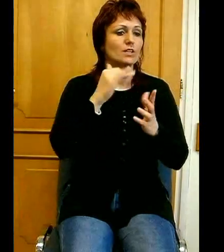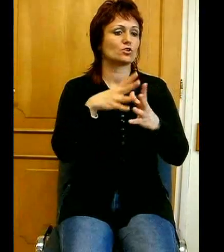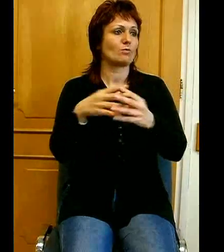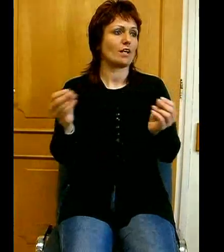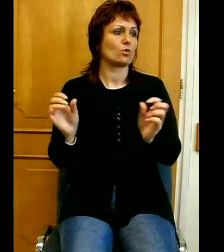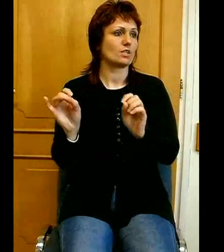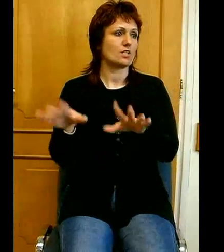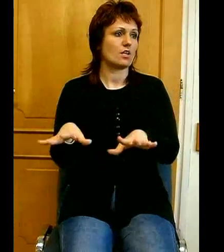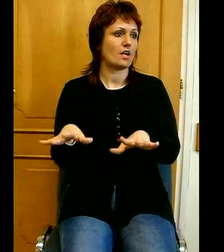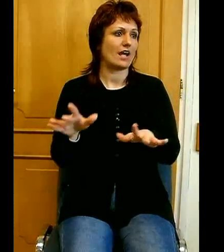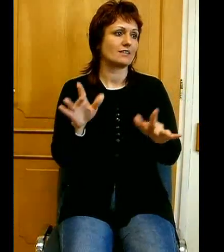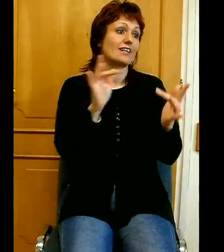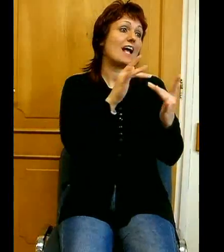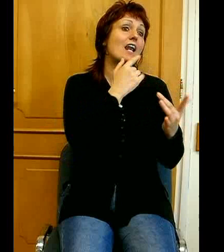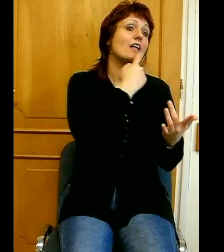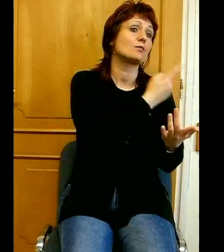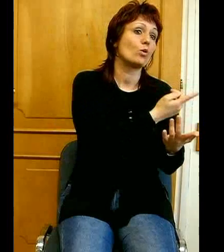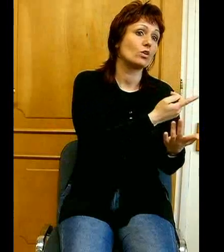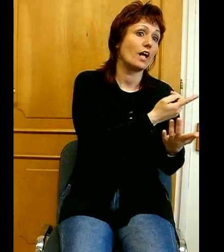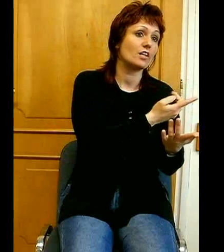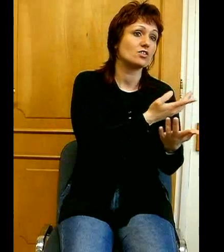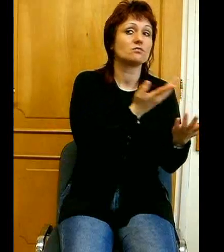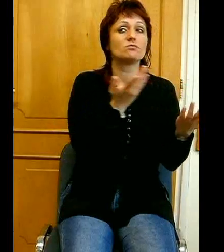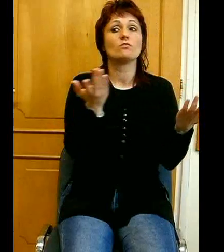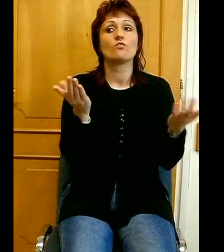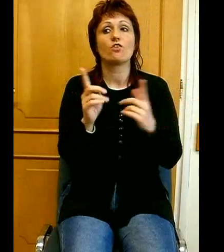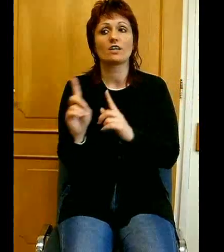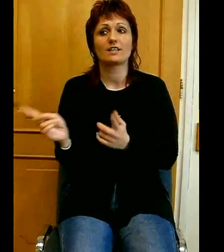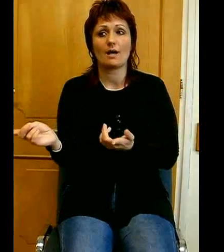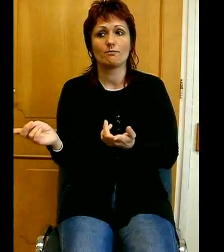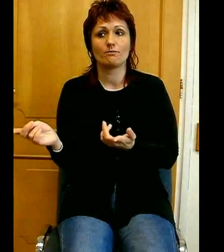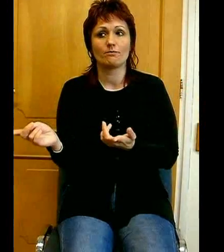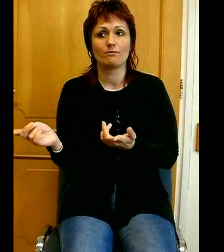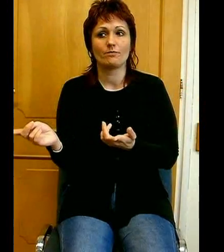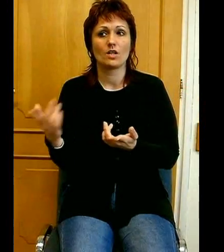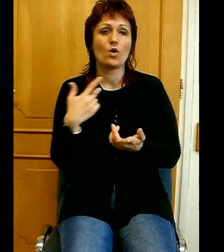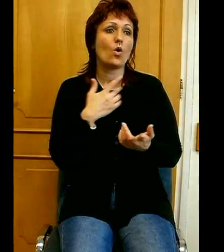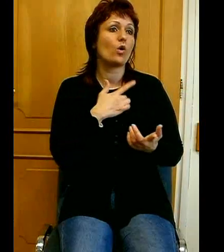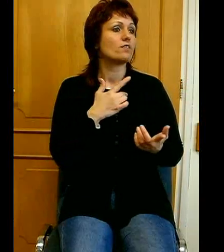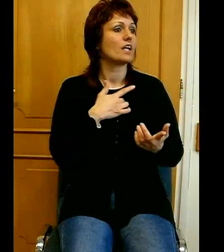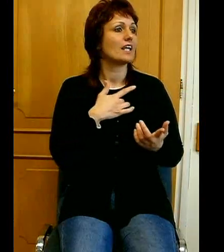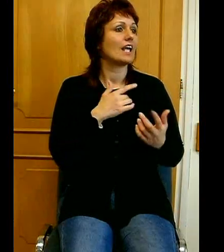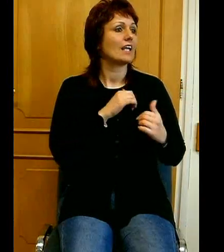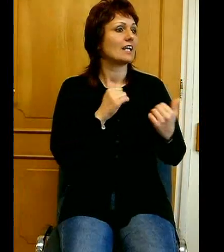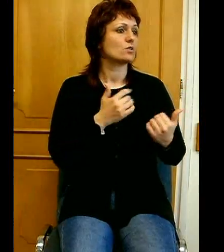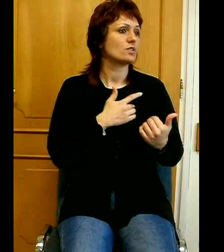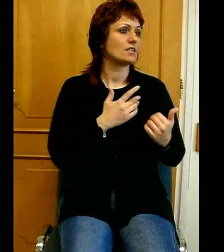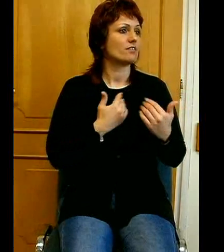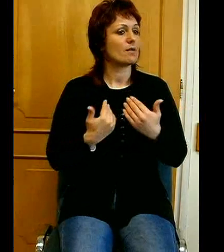Ellentmondás vagy nem, hogy van Jézus szívében szépen egymás mellett a pogányok iránti szeretet